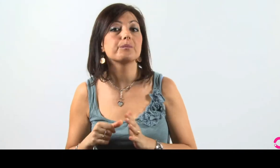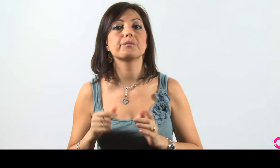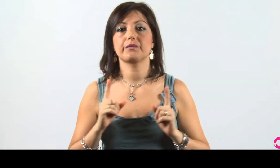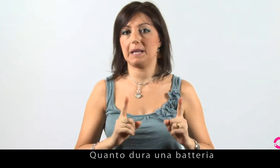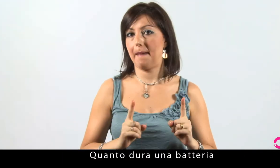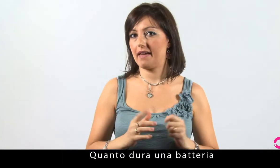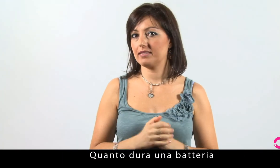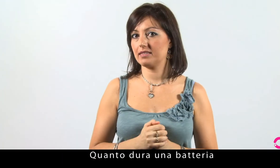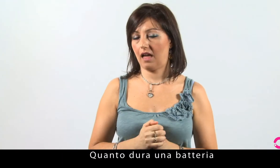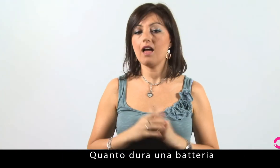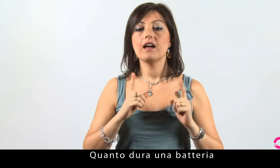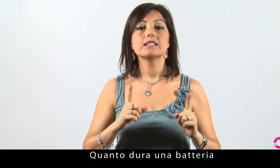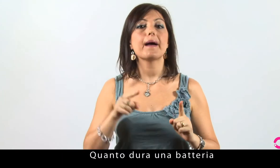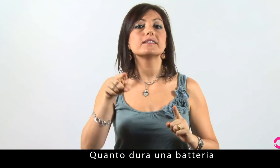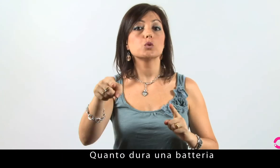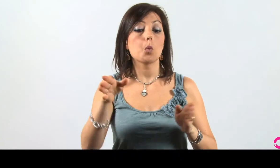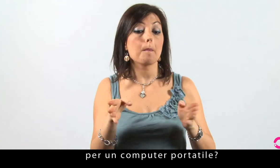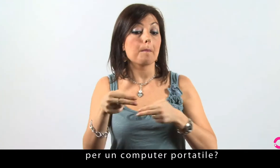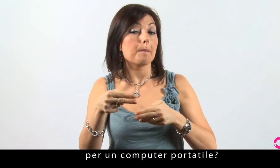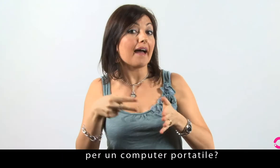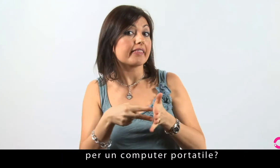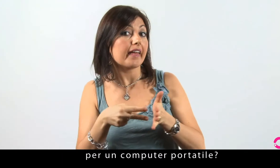Quanto dura una batteria per un computer portatile?